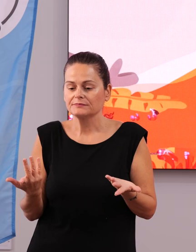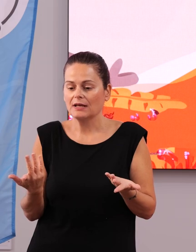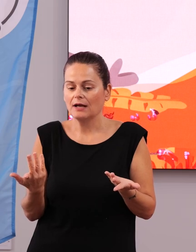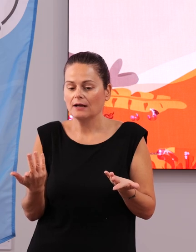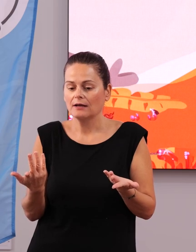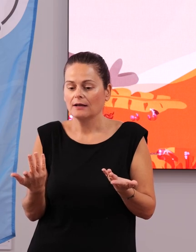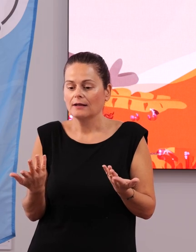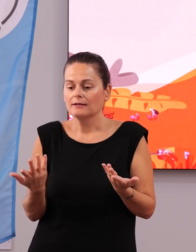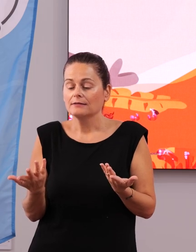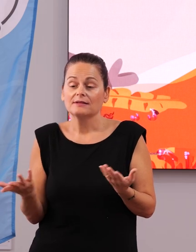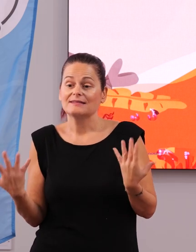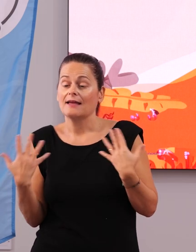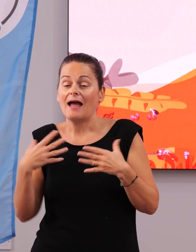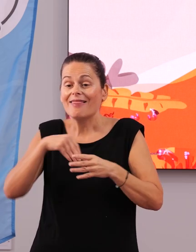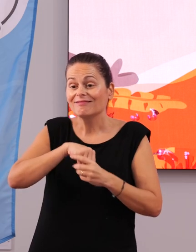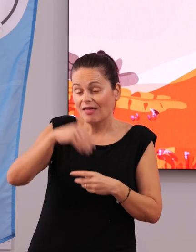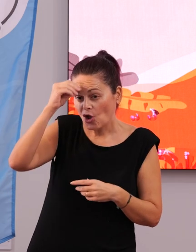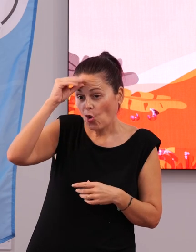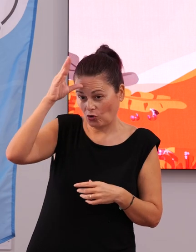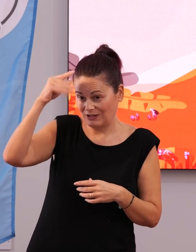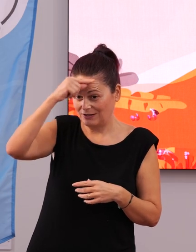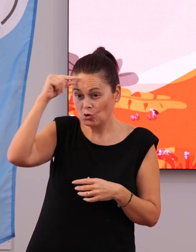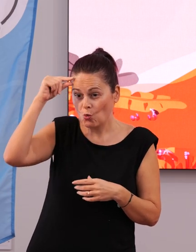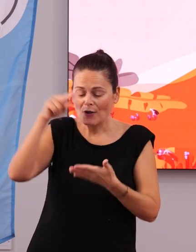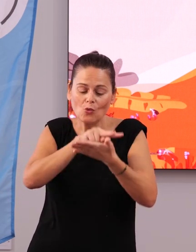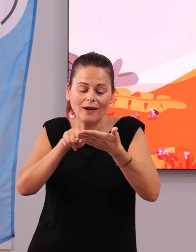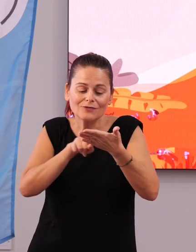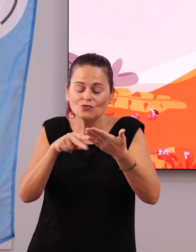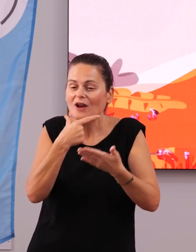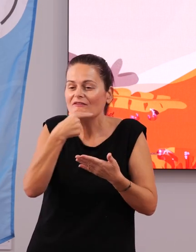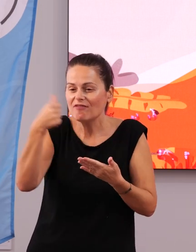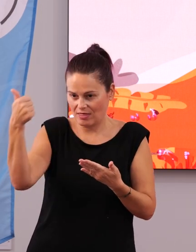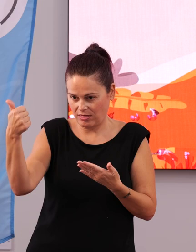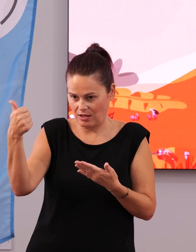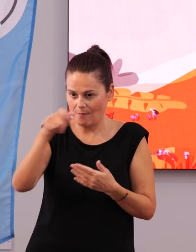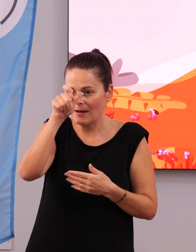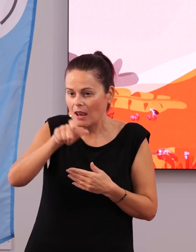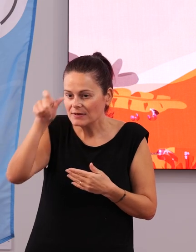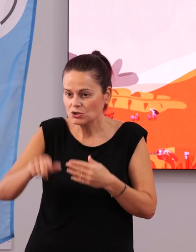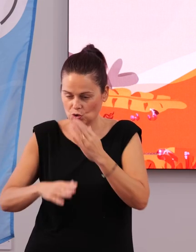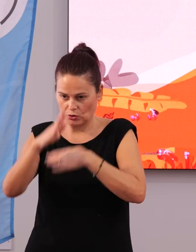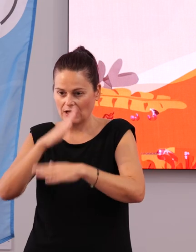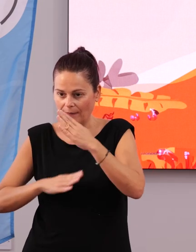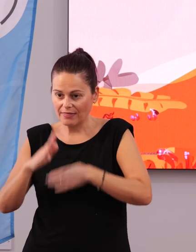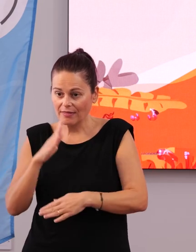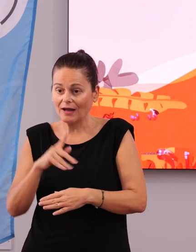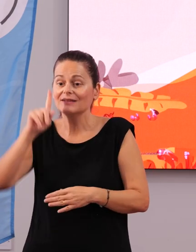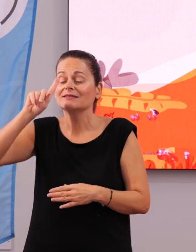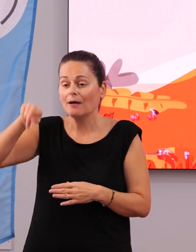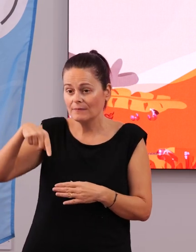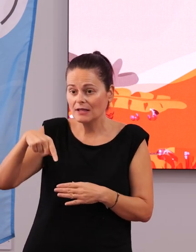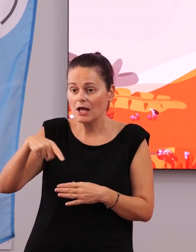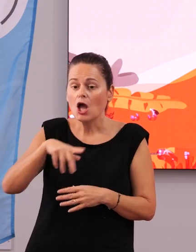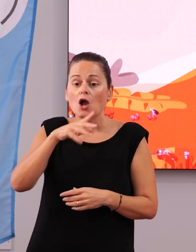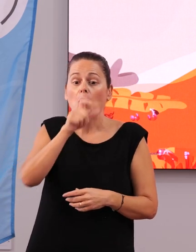haga desde la adaptación cognitiva y también desde la lectura fácil para las personas con discapacidad y para las personas